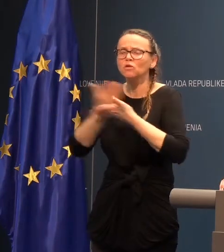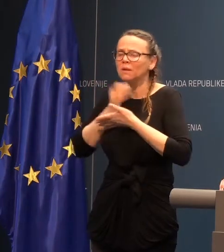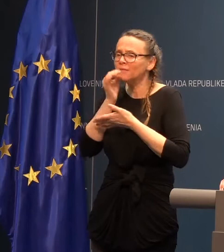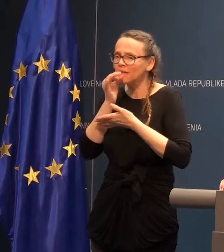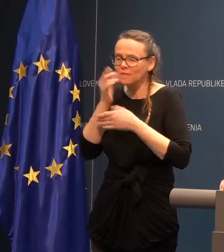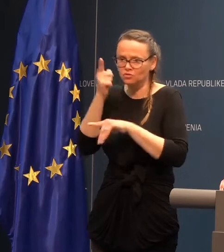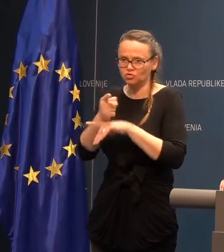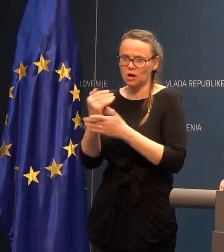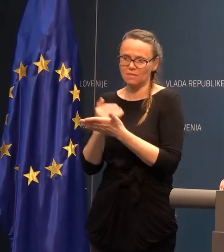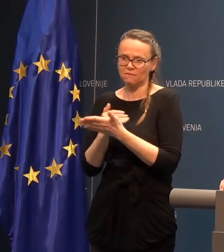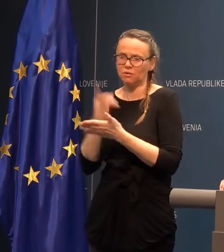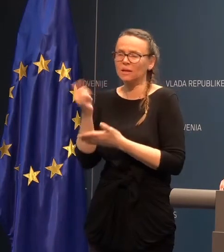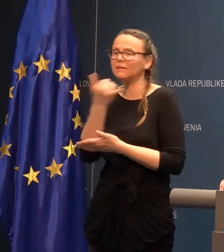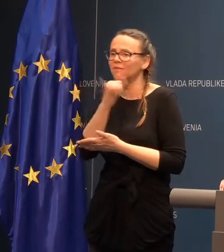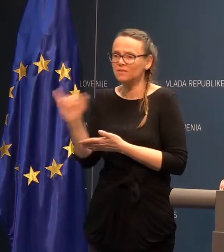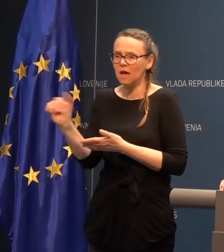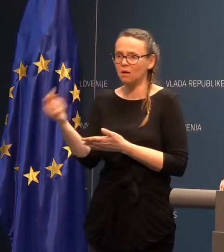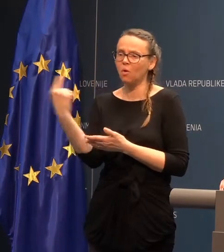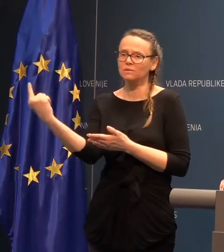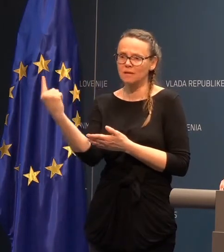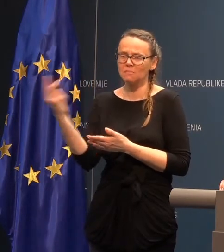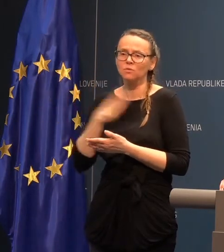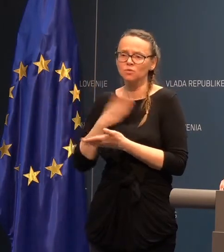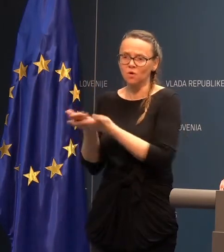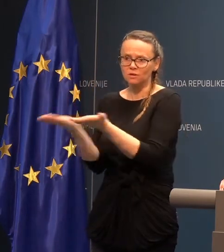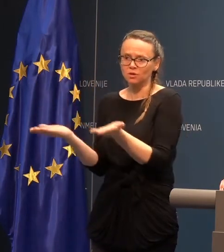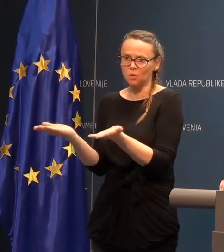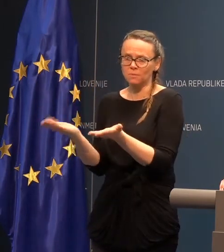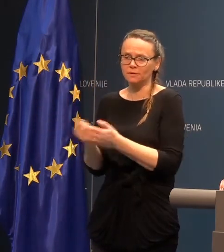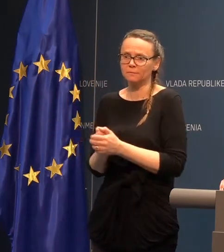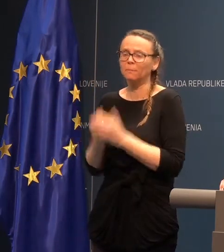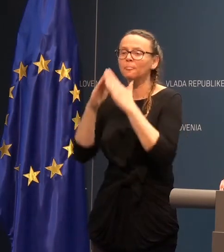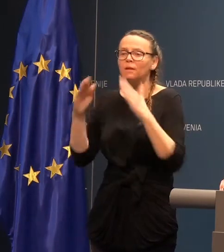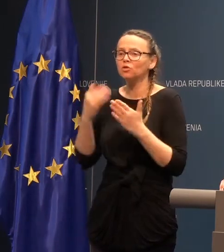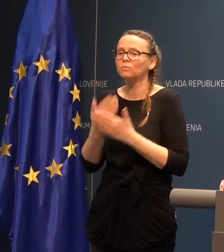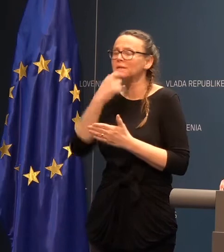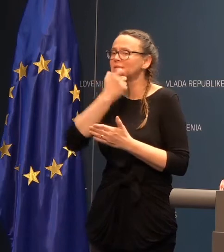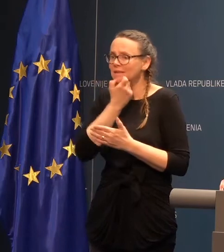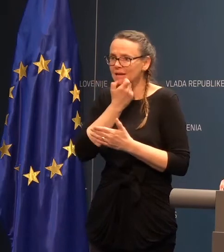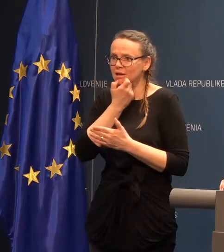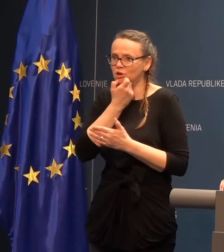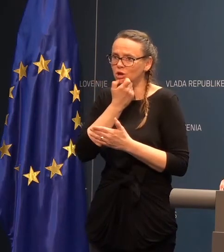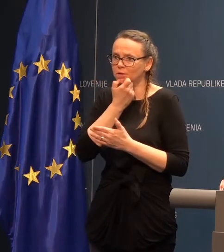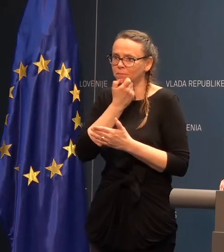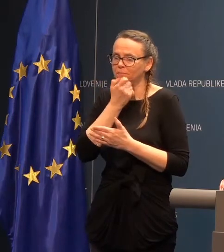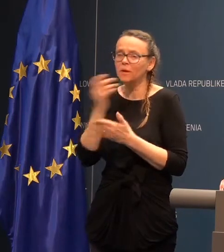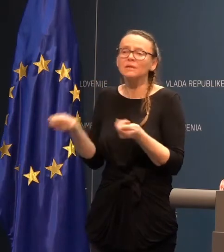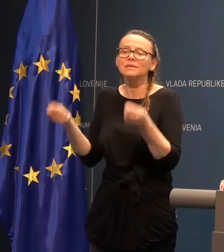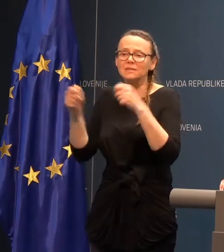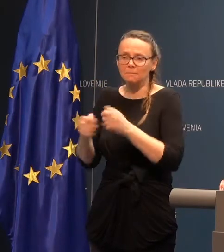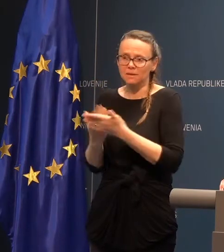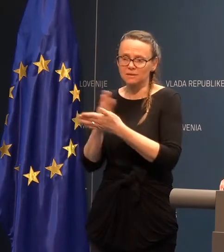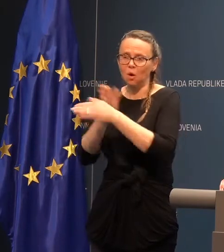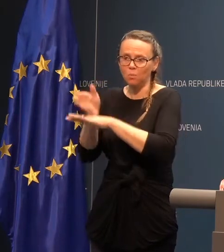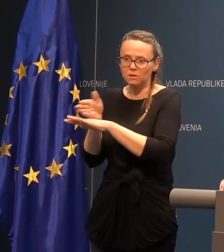godila, da je vsak osamljen v svoji sobi. dom za starejših tako in tako zaprti za